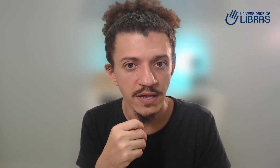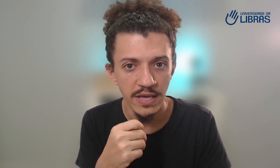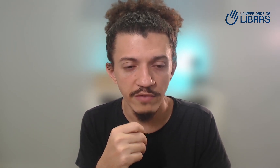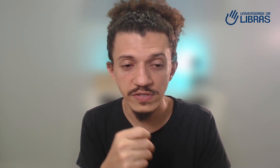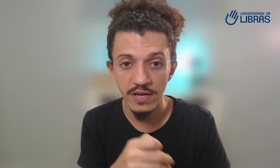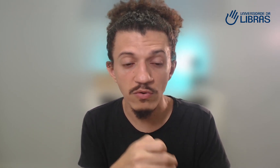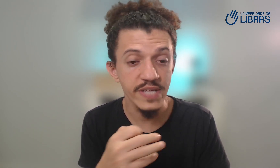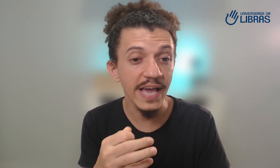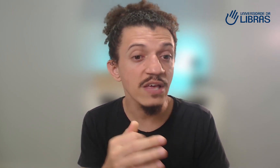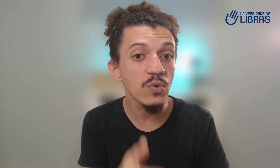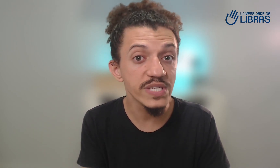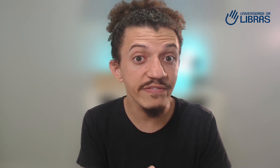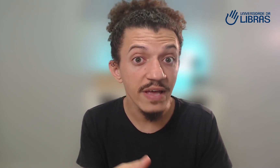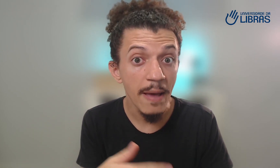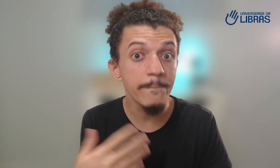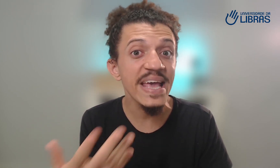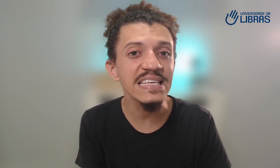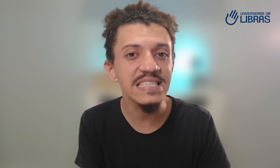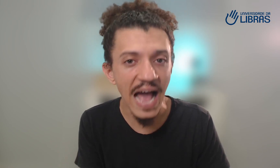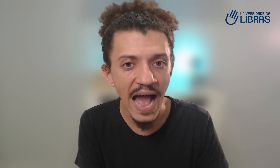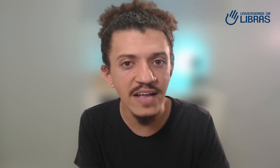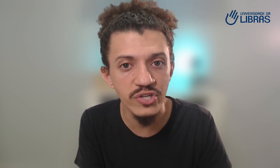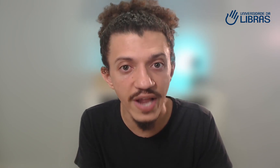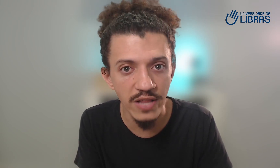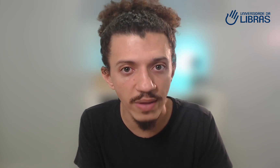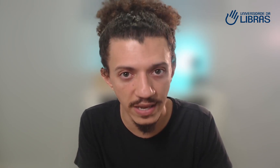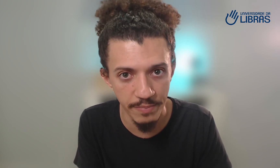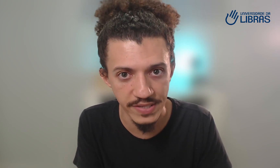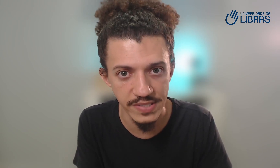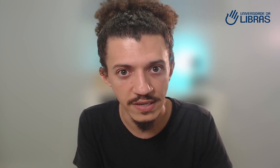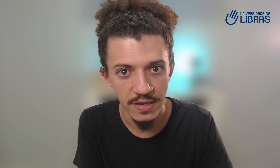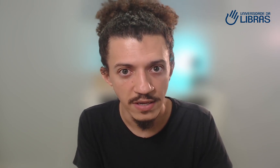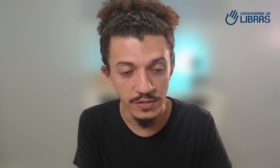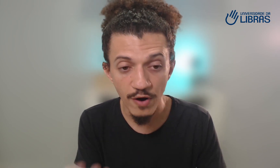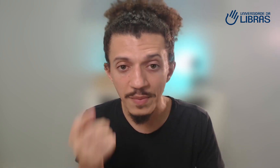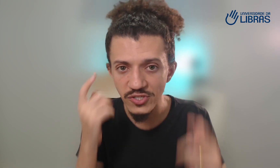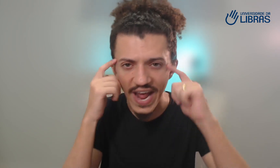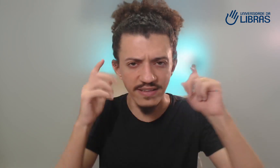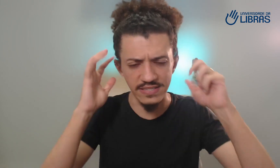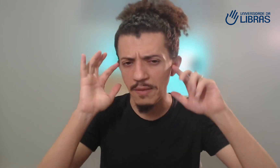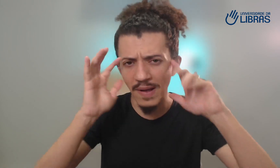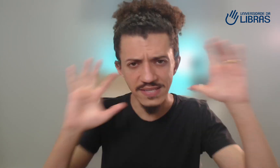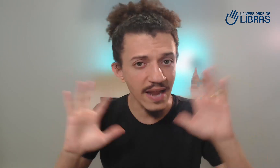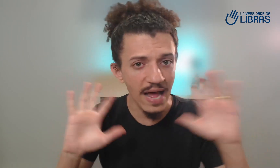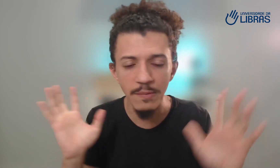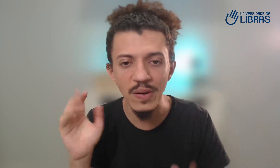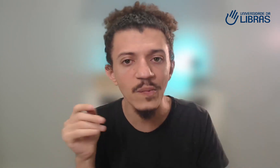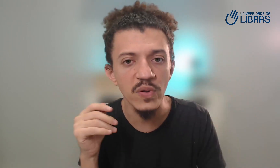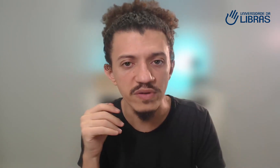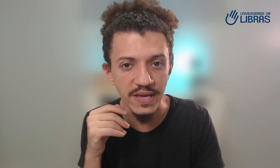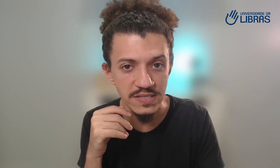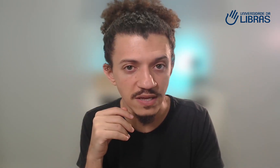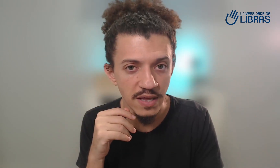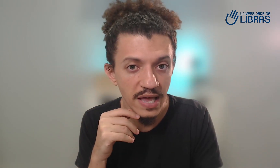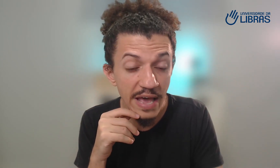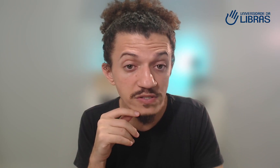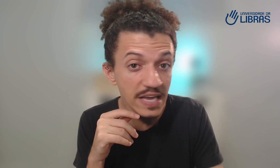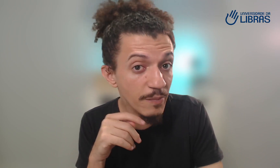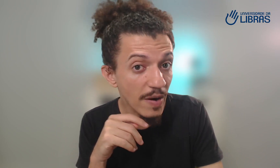Você consegue, inclusive, pensar direto em Libras. De forma direta, sem passar nada pelo português. Eu sei que para